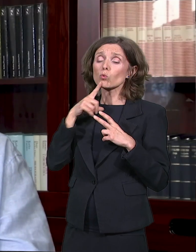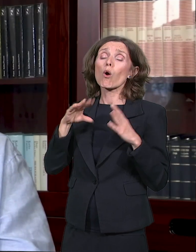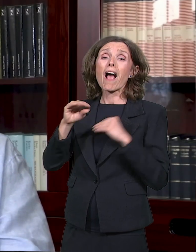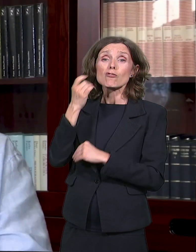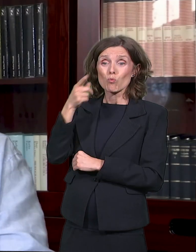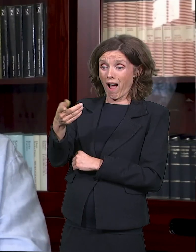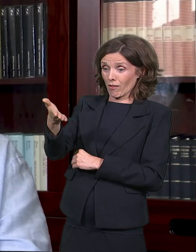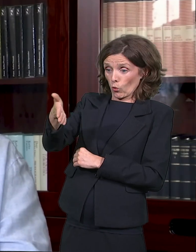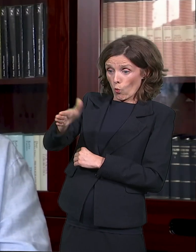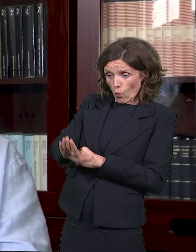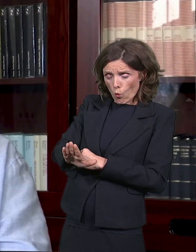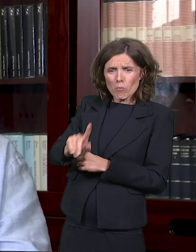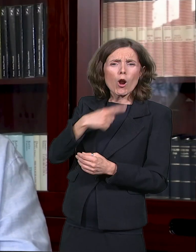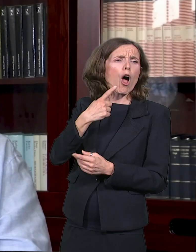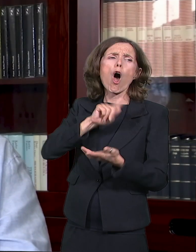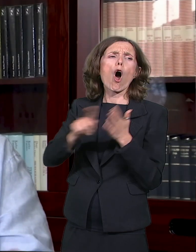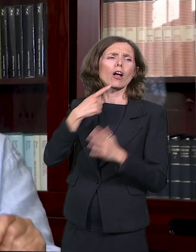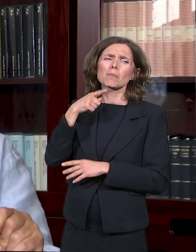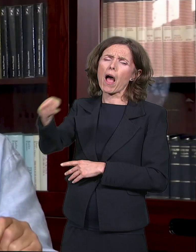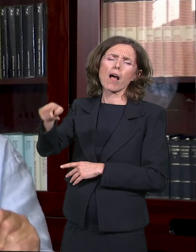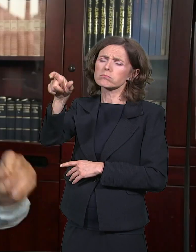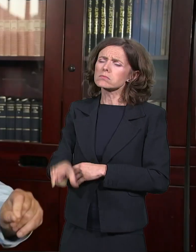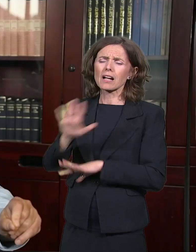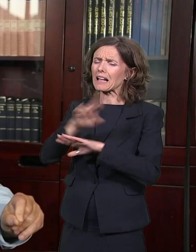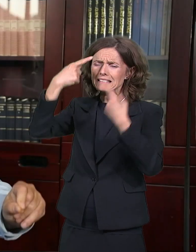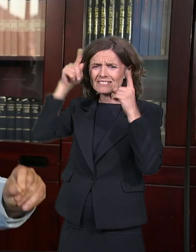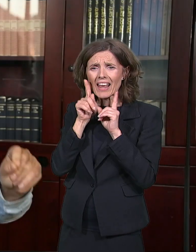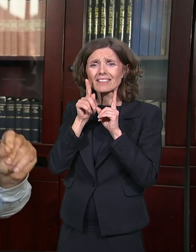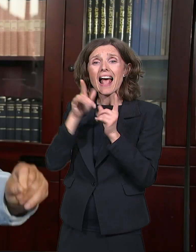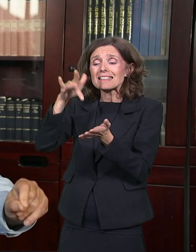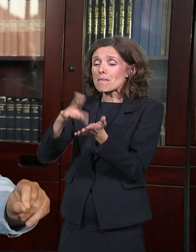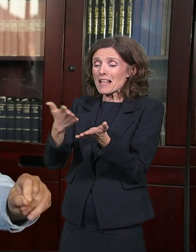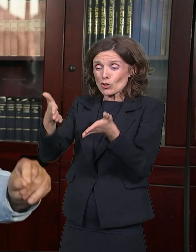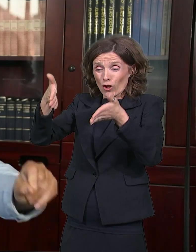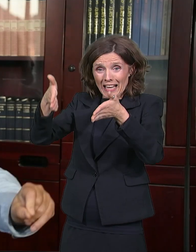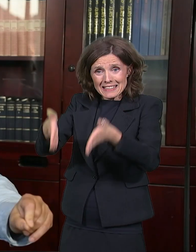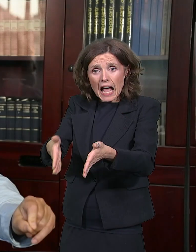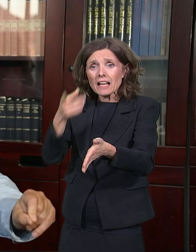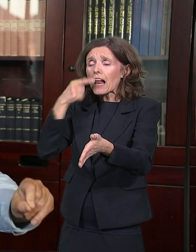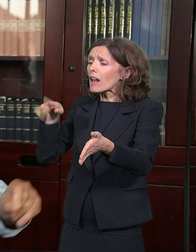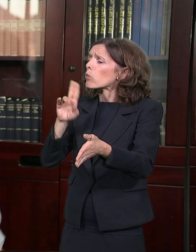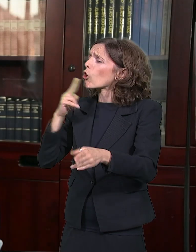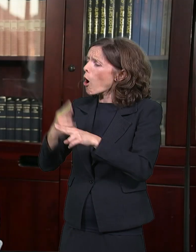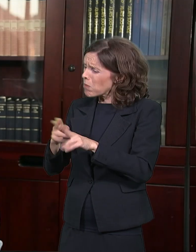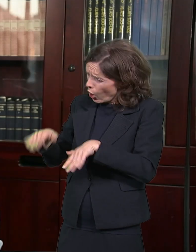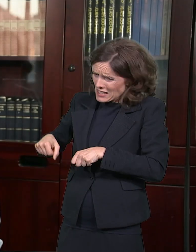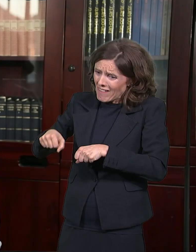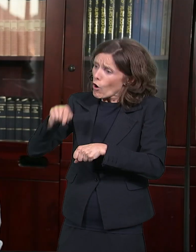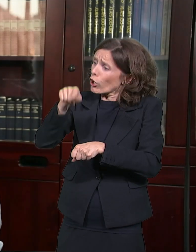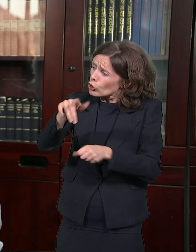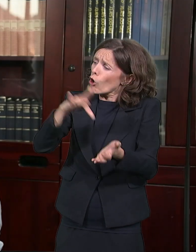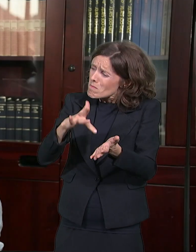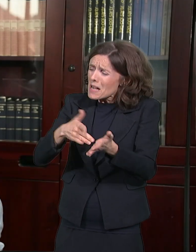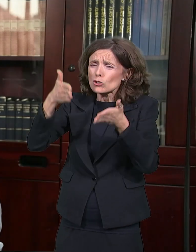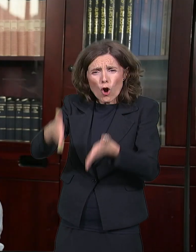smatrali za sveta i da su donosili gore bolesnike na njegov grob, da se